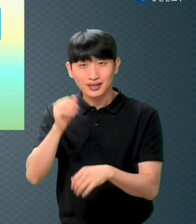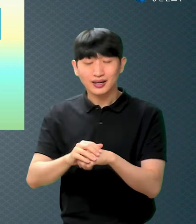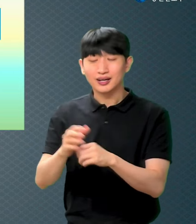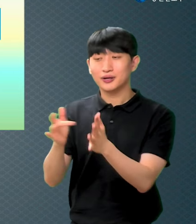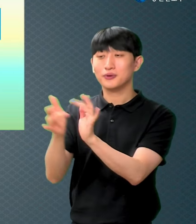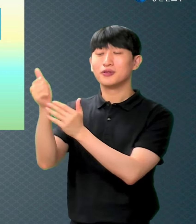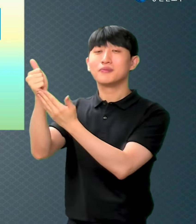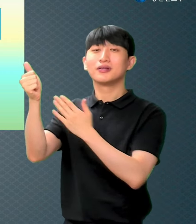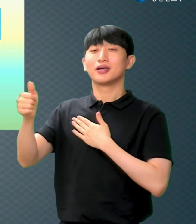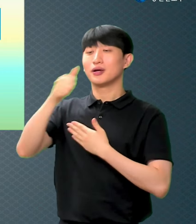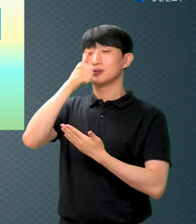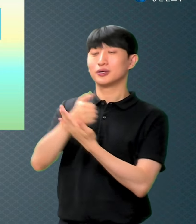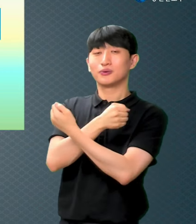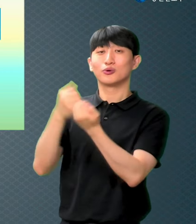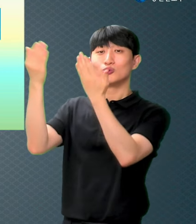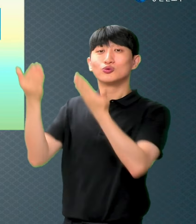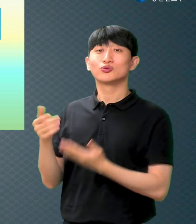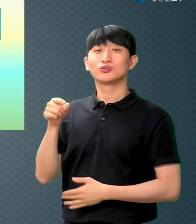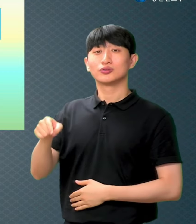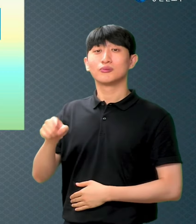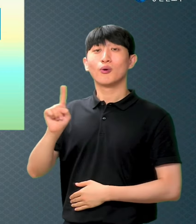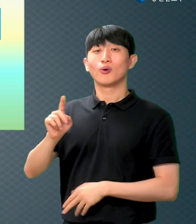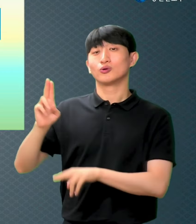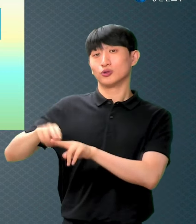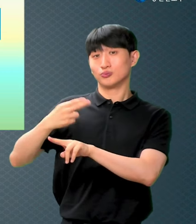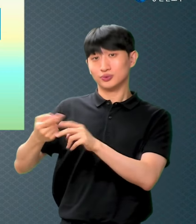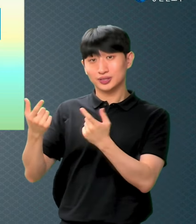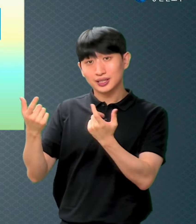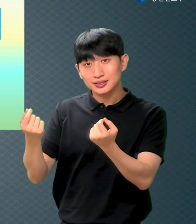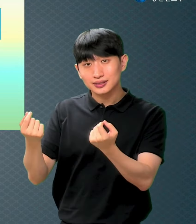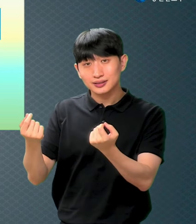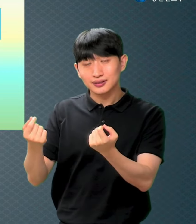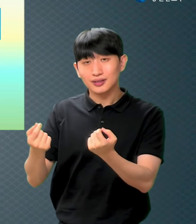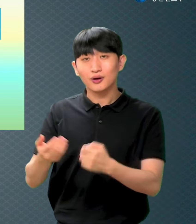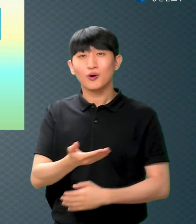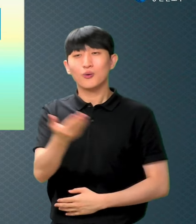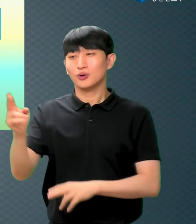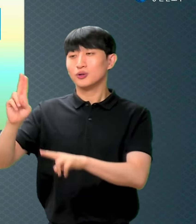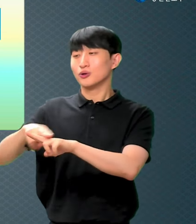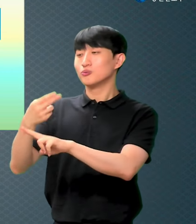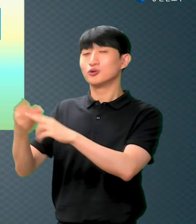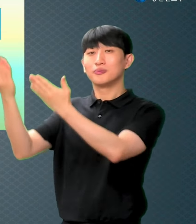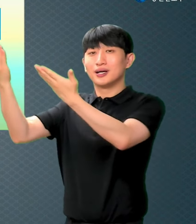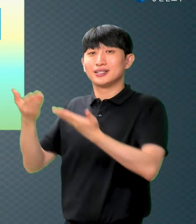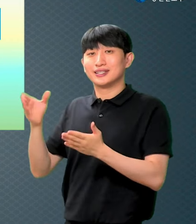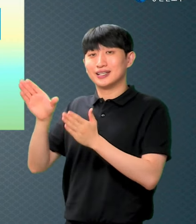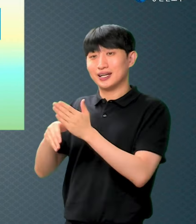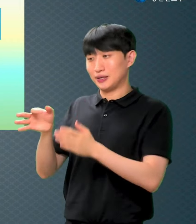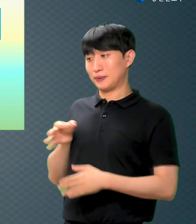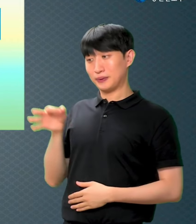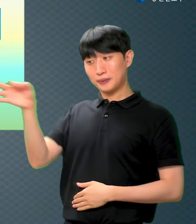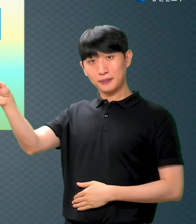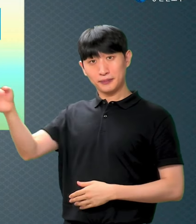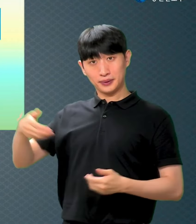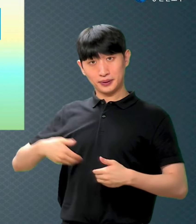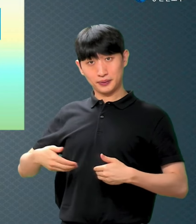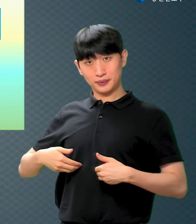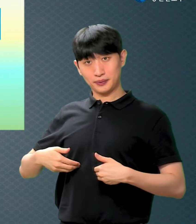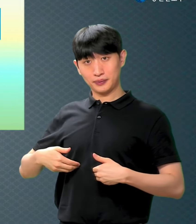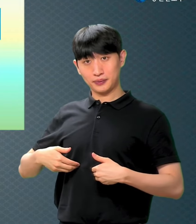선물은 돈 주고 받아요 그냥 받아요? 그냥 받아요 그래서 은혜예요 공짜 거저